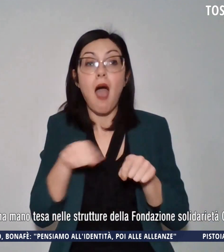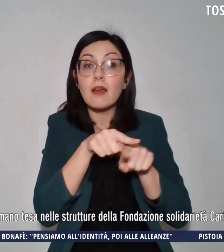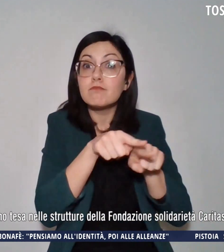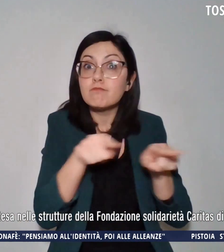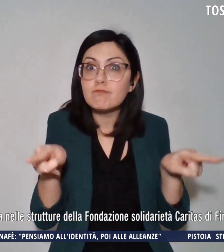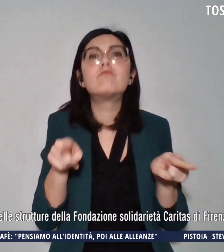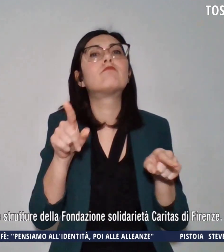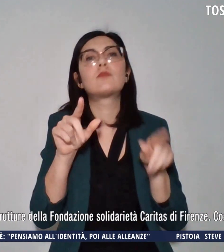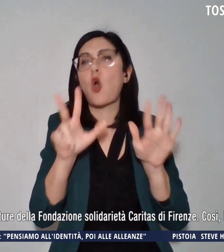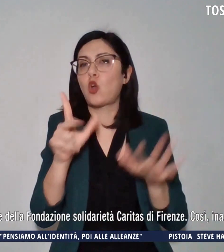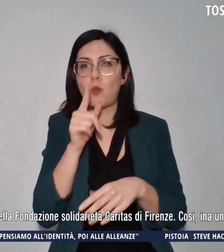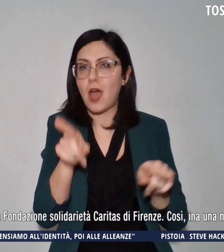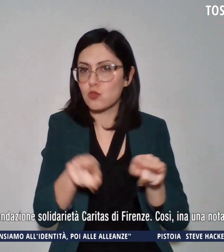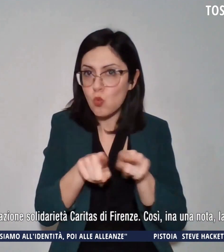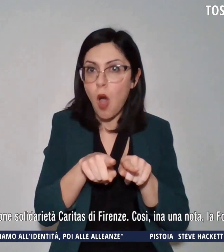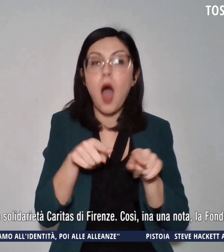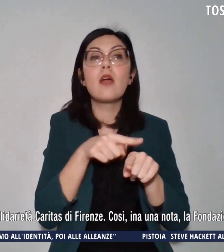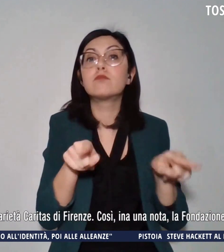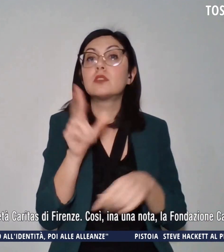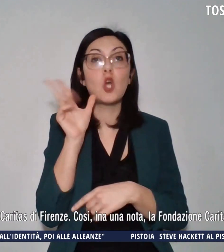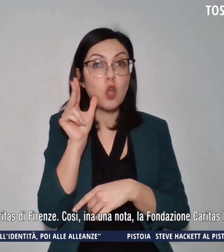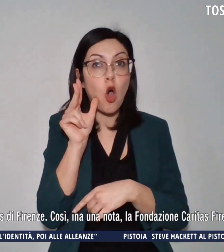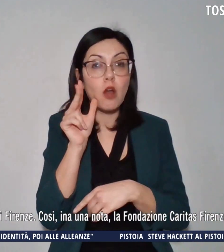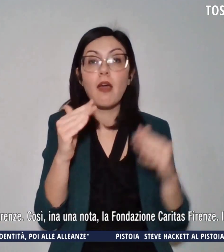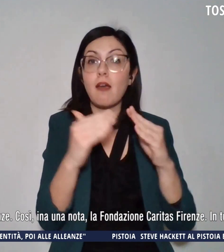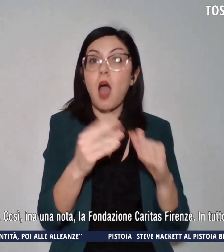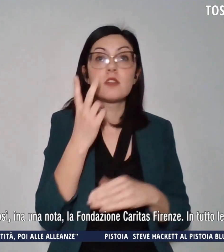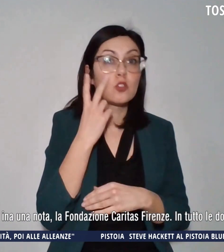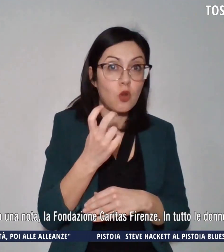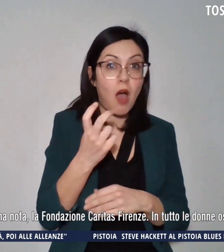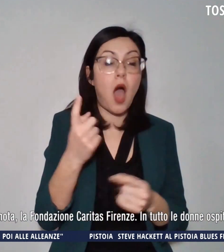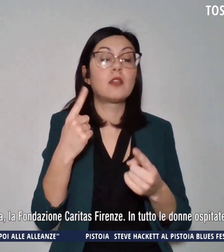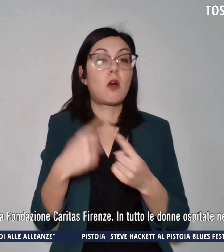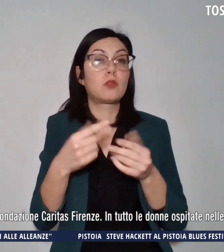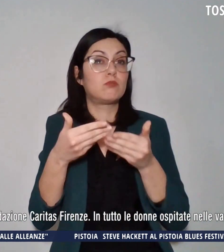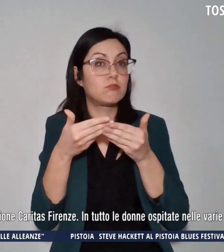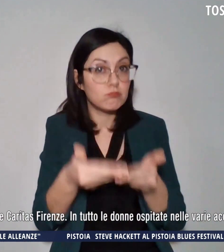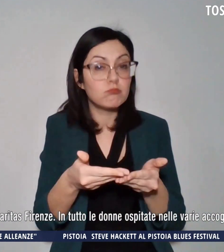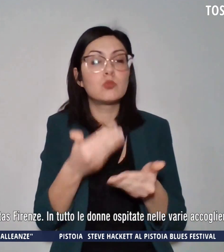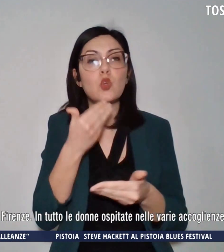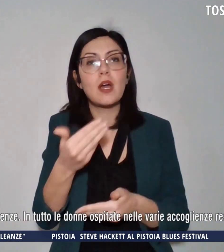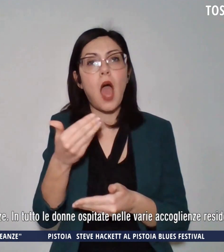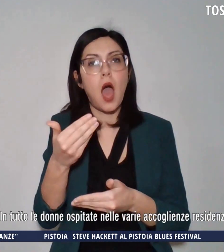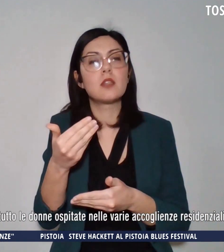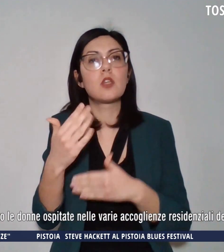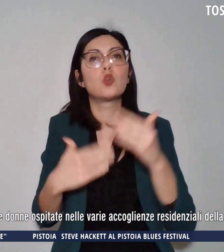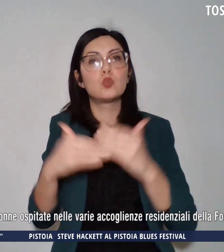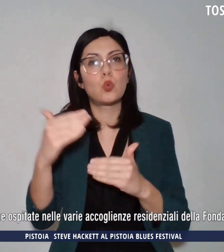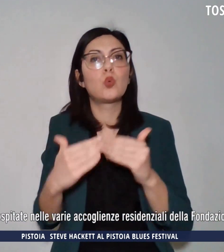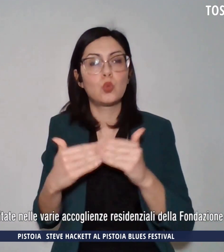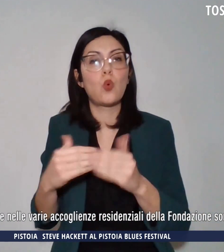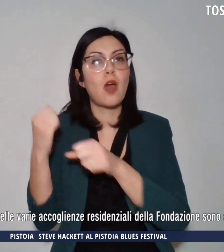che hanno trovato una casa e una mano tesa nelle strutture della Fondazione Solidarietà